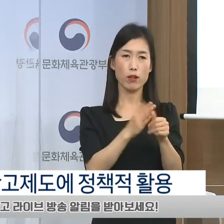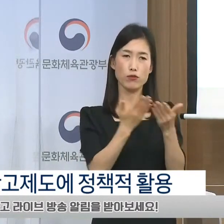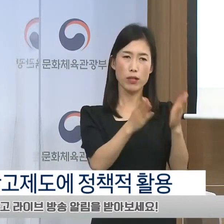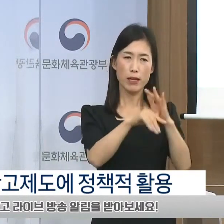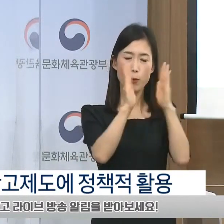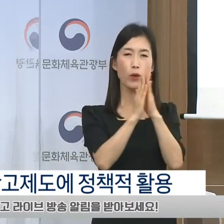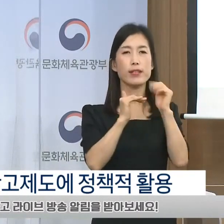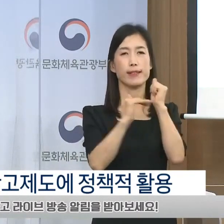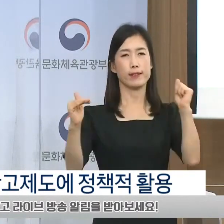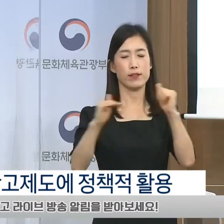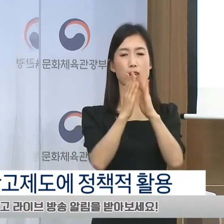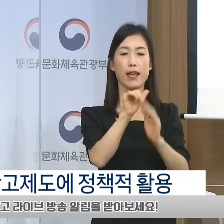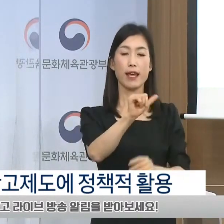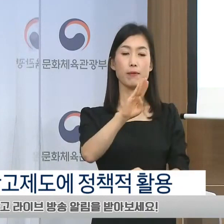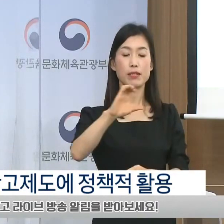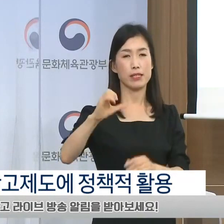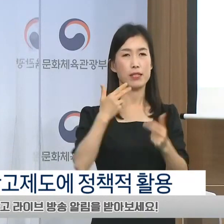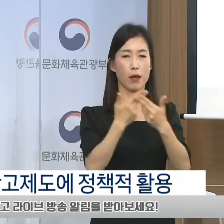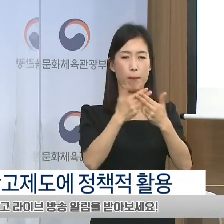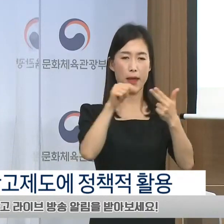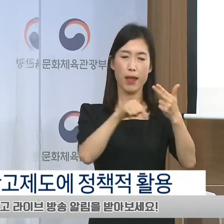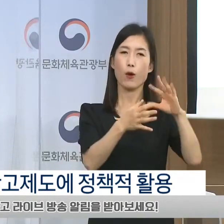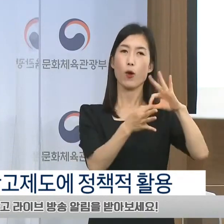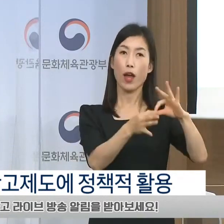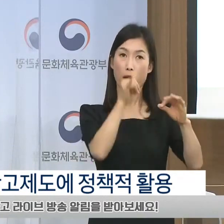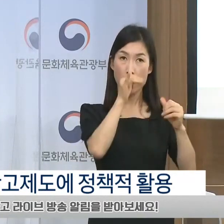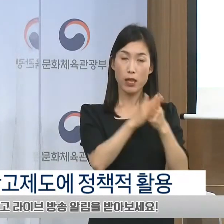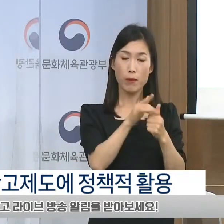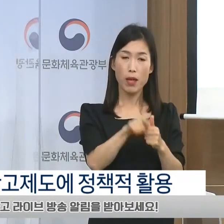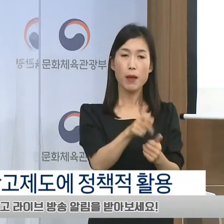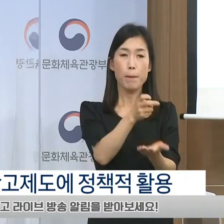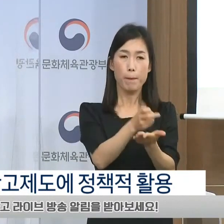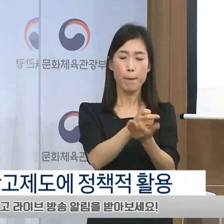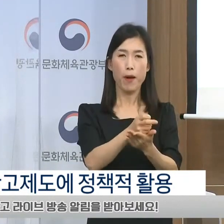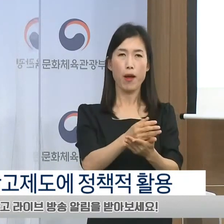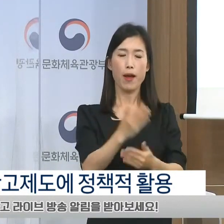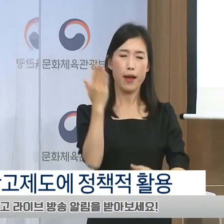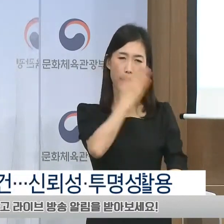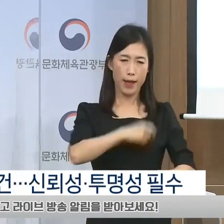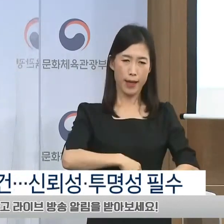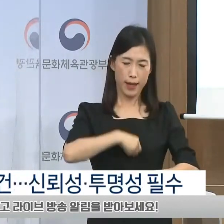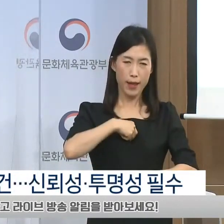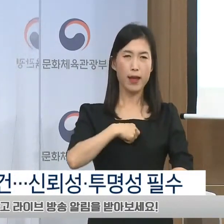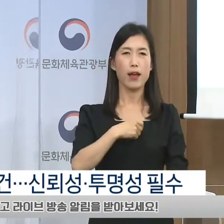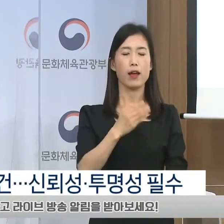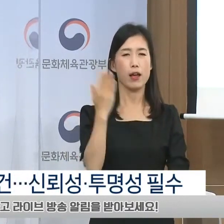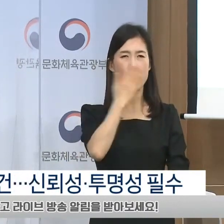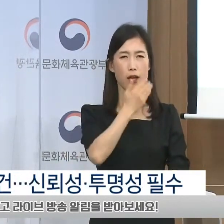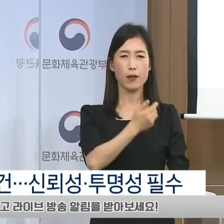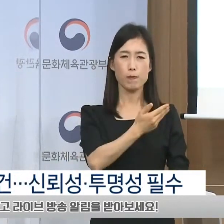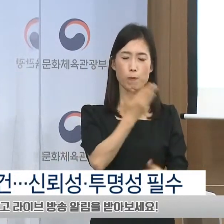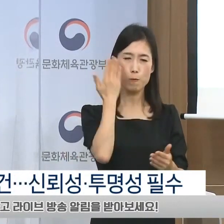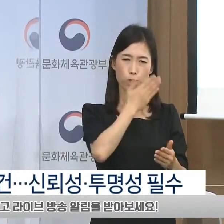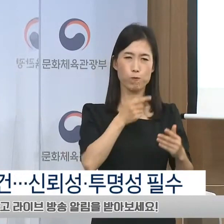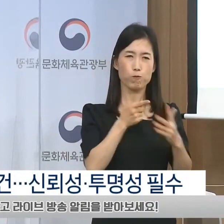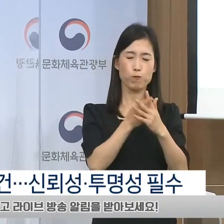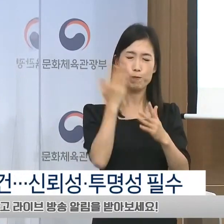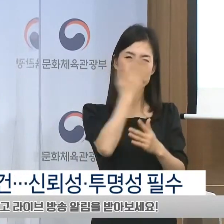사용되고 있어 제도의 신뢰성과 투명성 확보가 매우 필수적인 사안입니다.